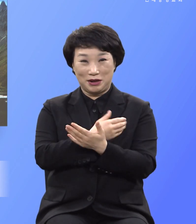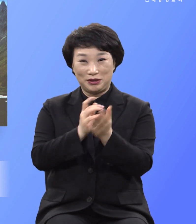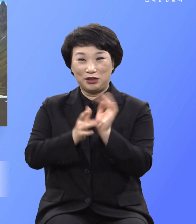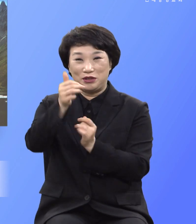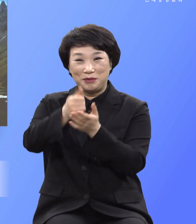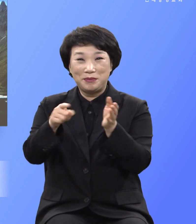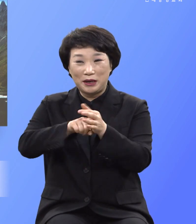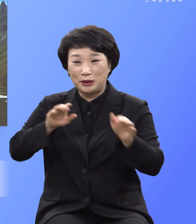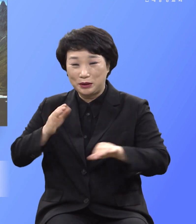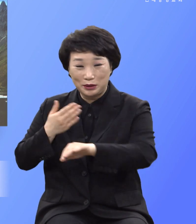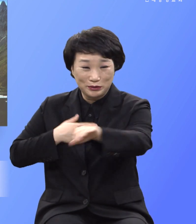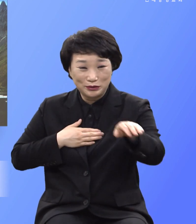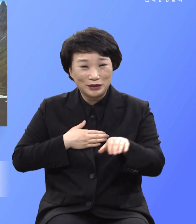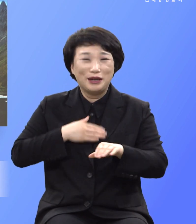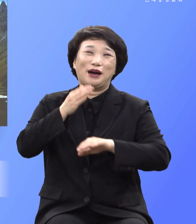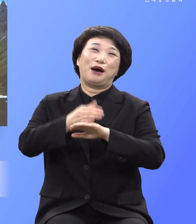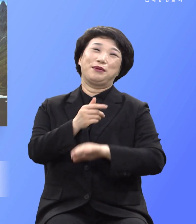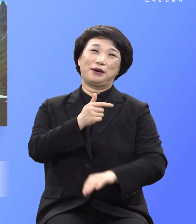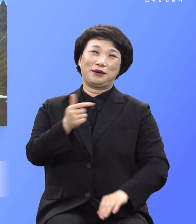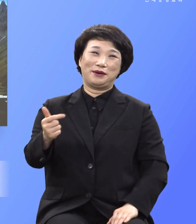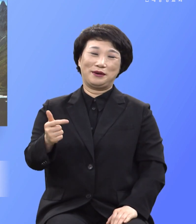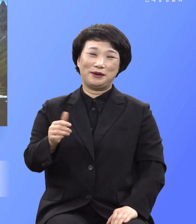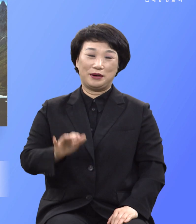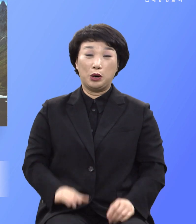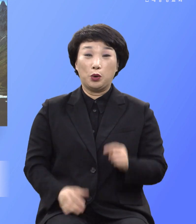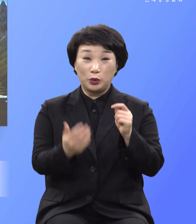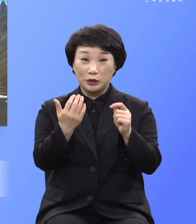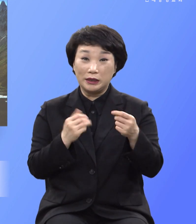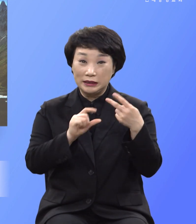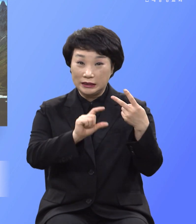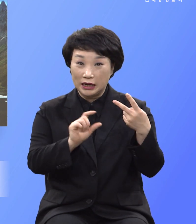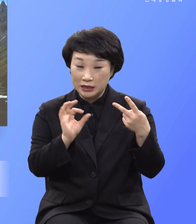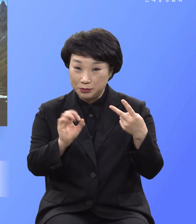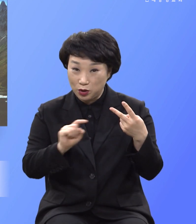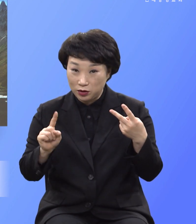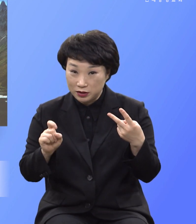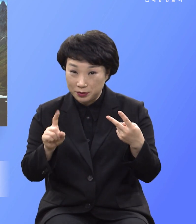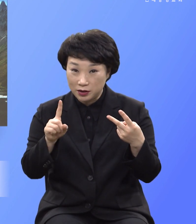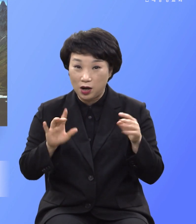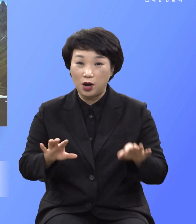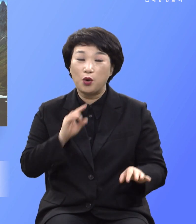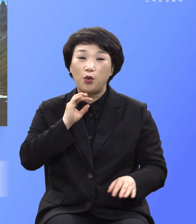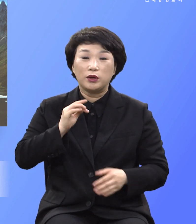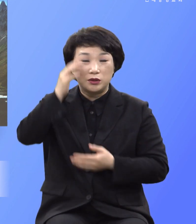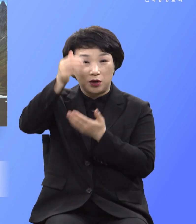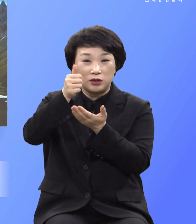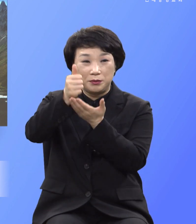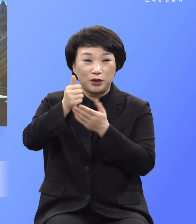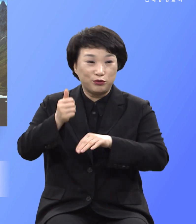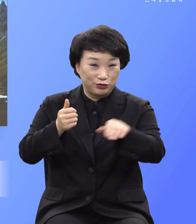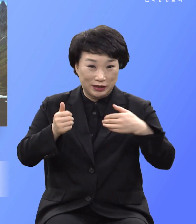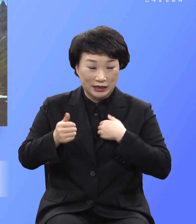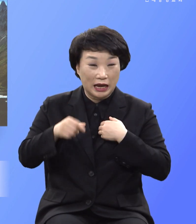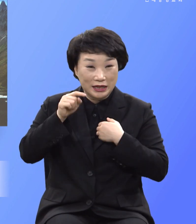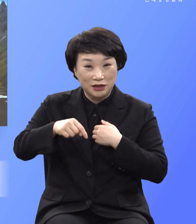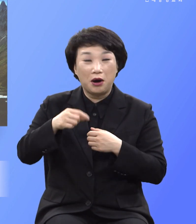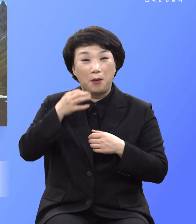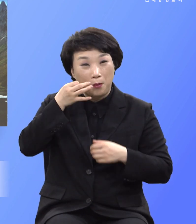우리는 더 2장 10절로 11절에 오직 성령으로 우리에게 이것을 보이셨으니